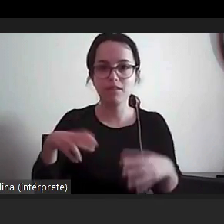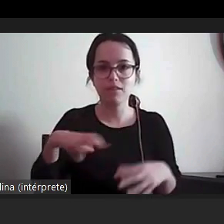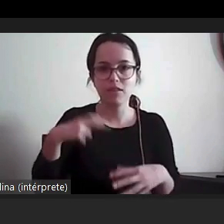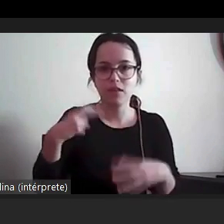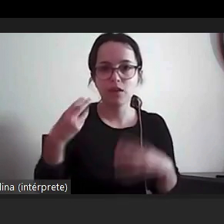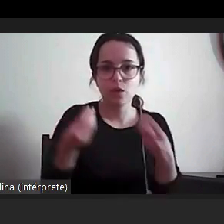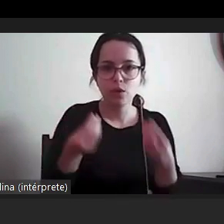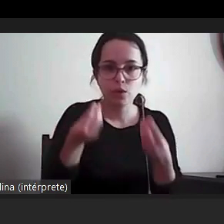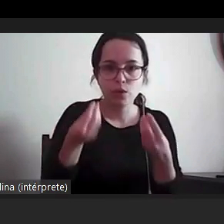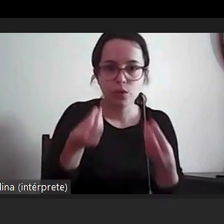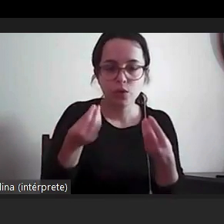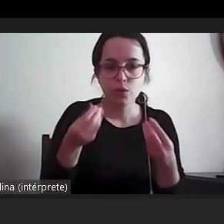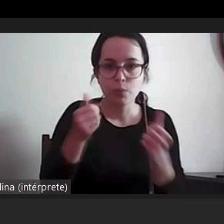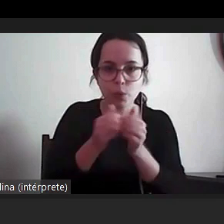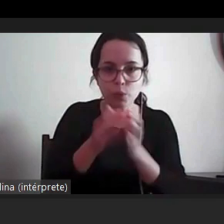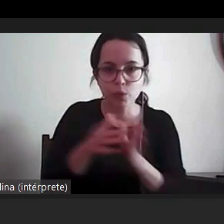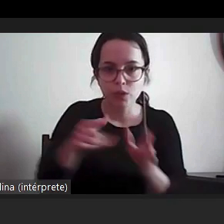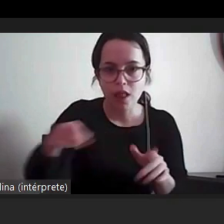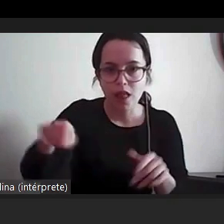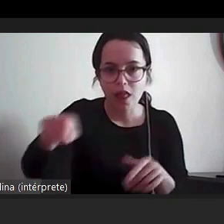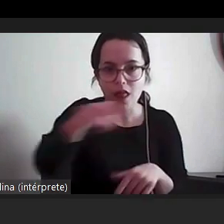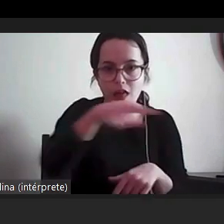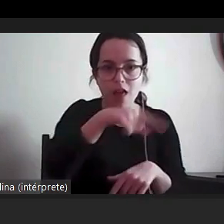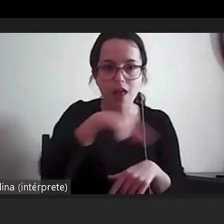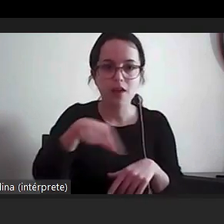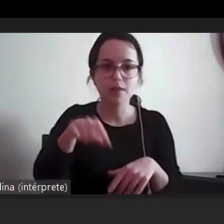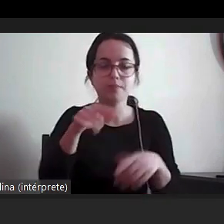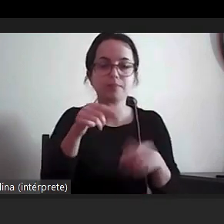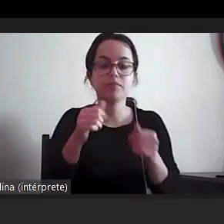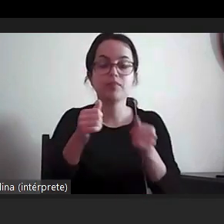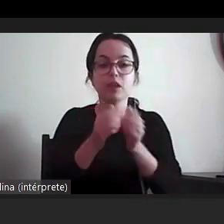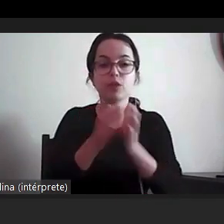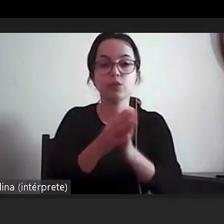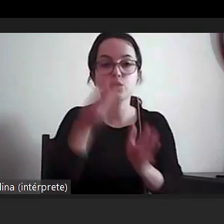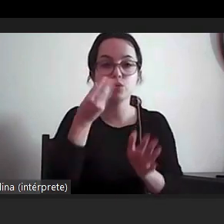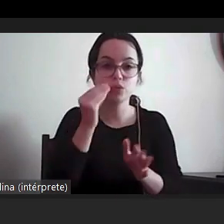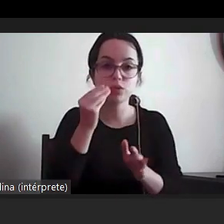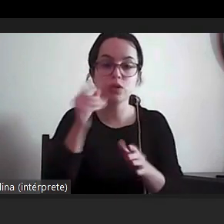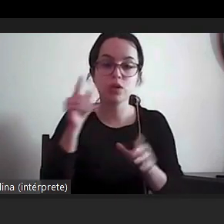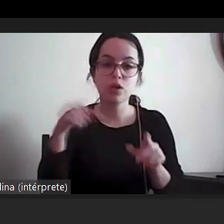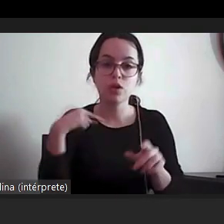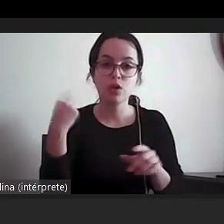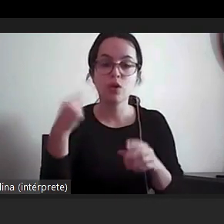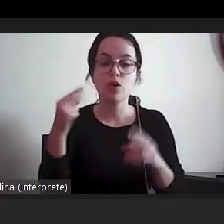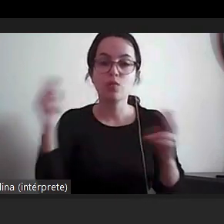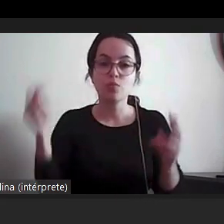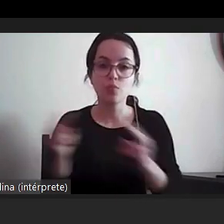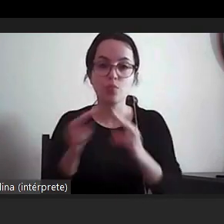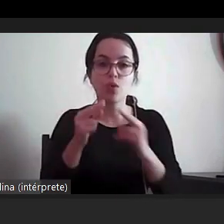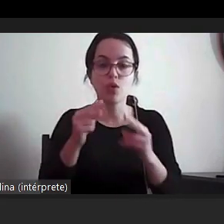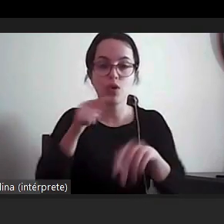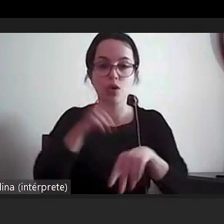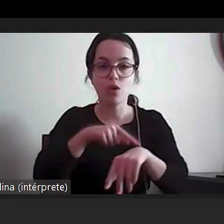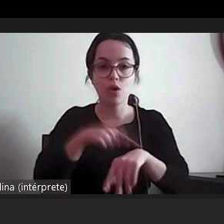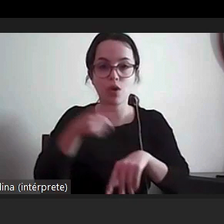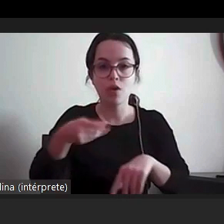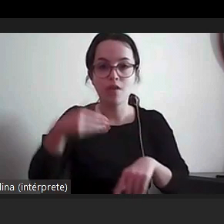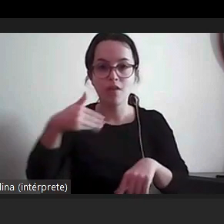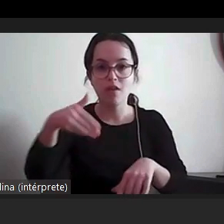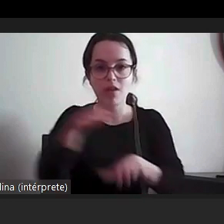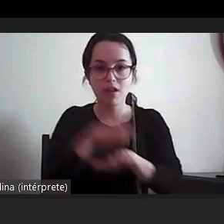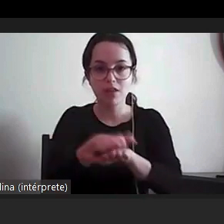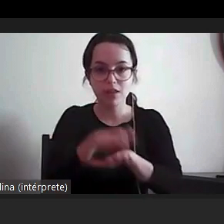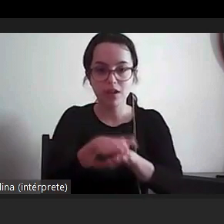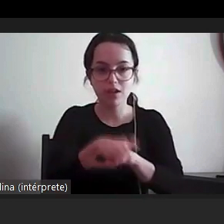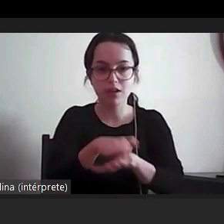em relação aos formandos que estão em sala encontrarmos eles às nove da manhã da próxima terça-feira a primeira sessão será